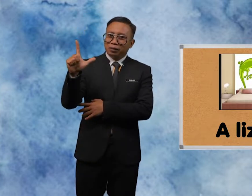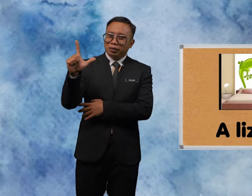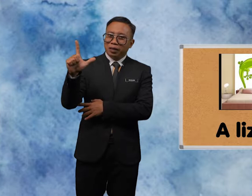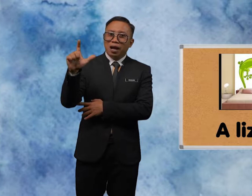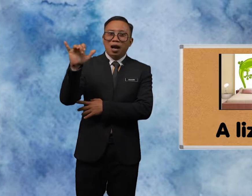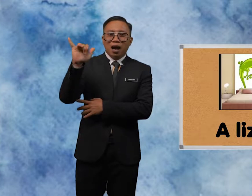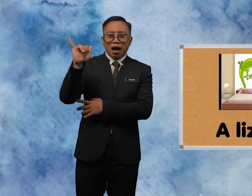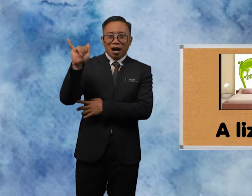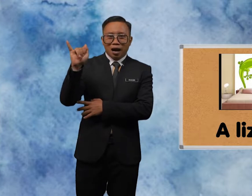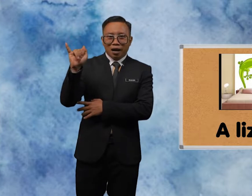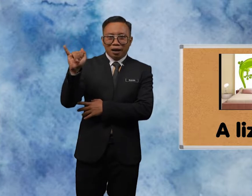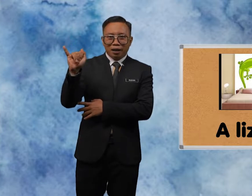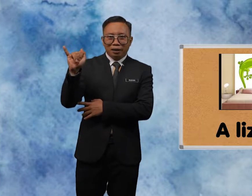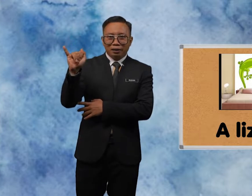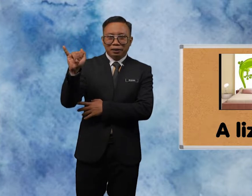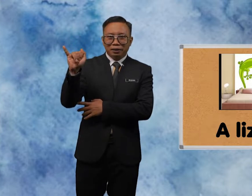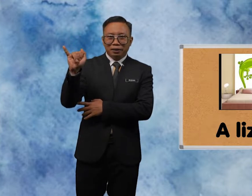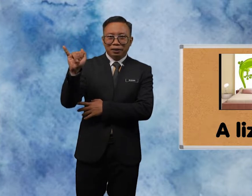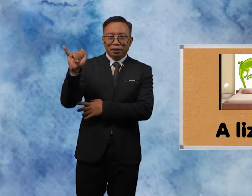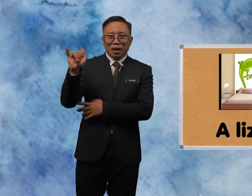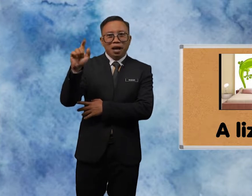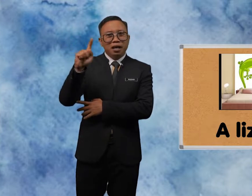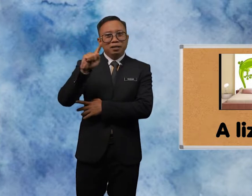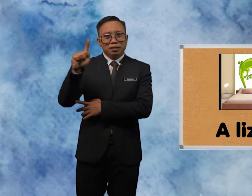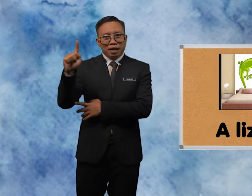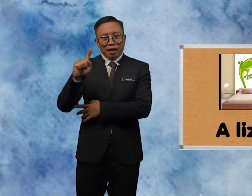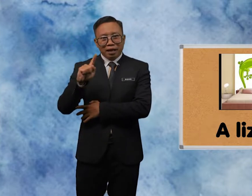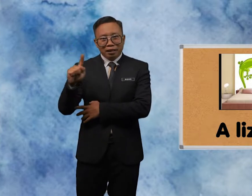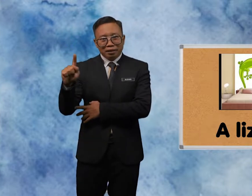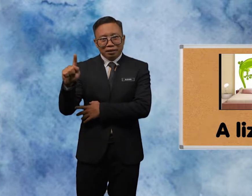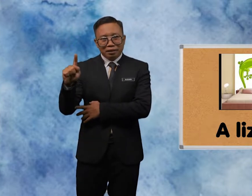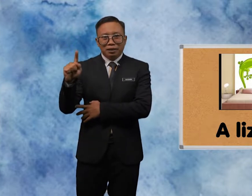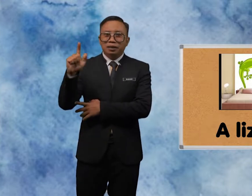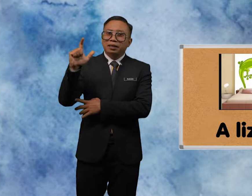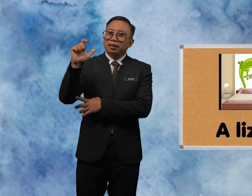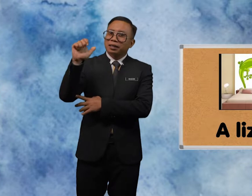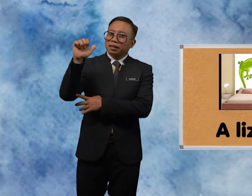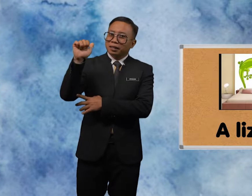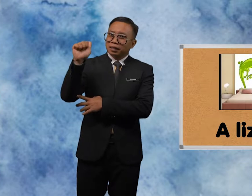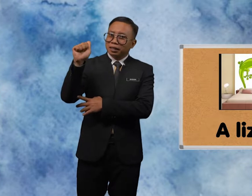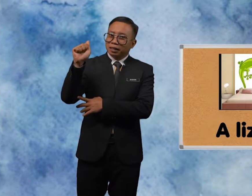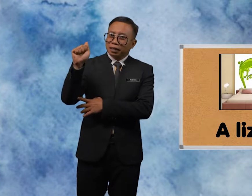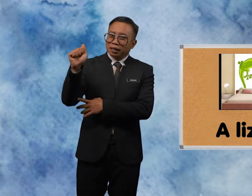I Z A